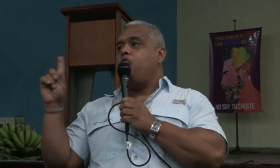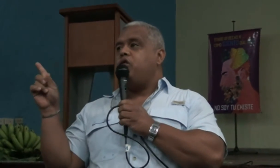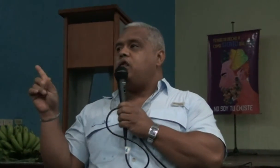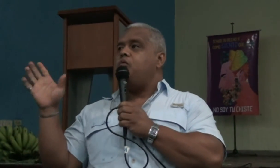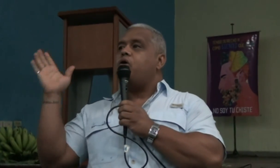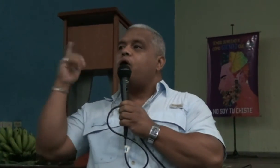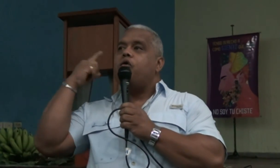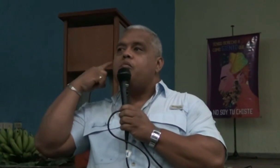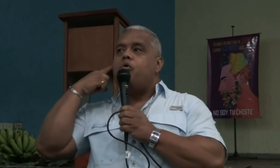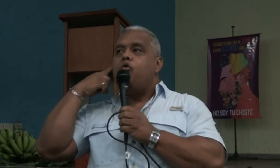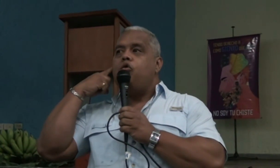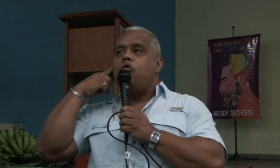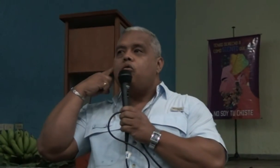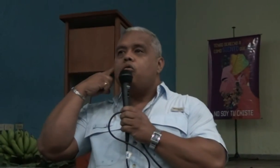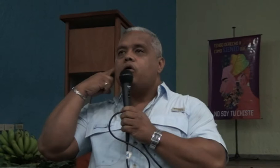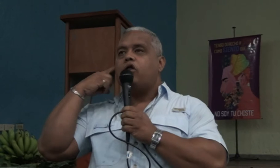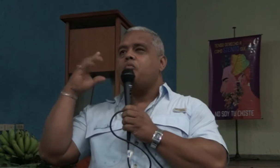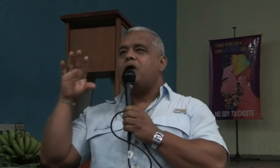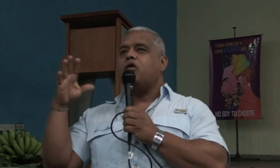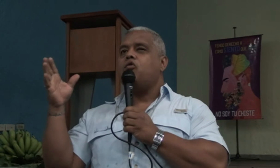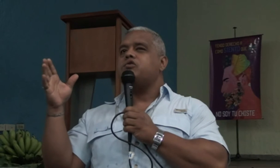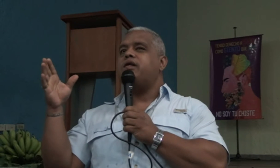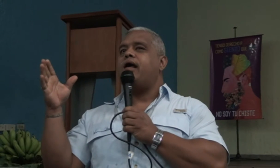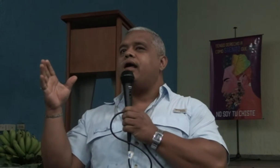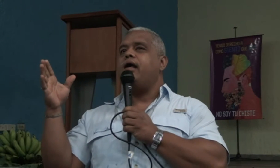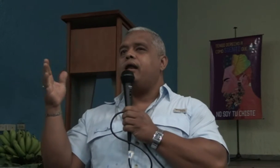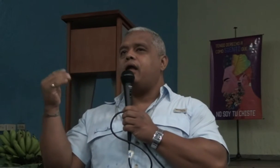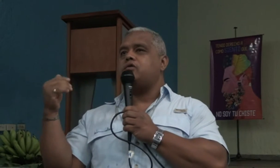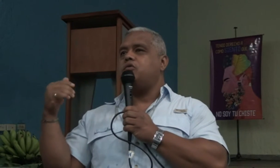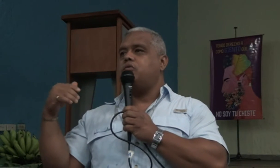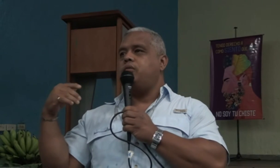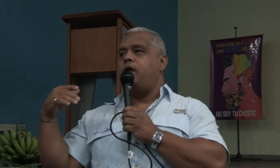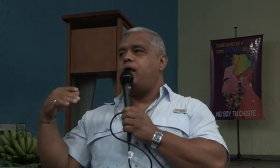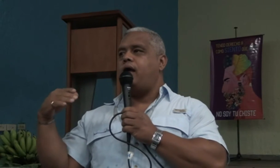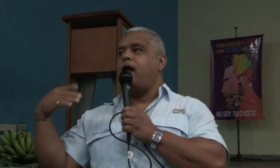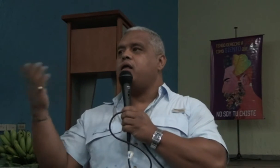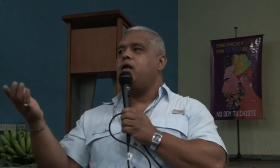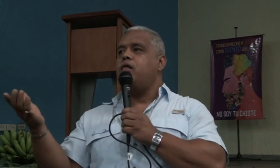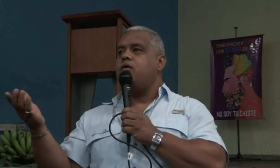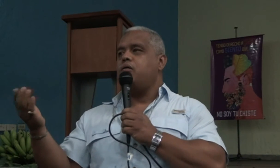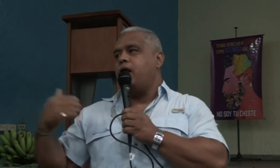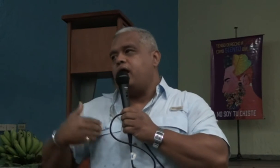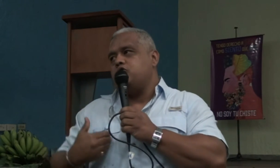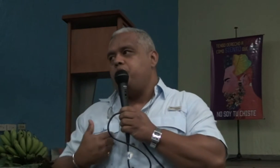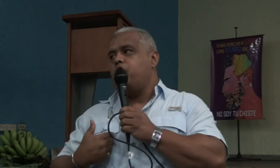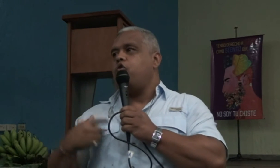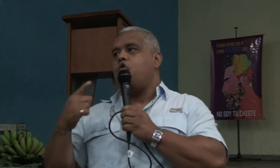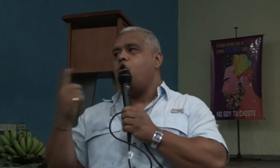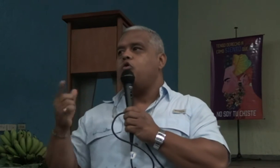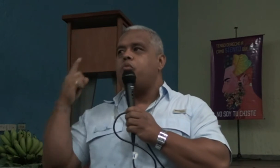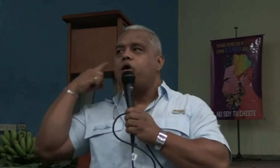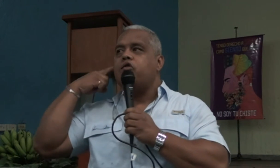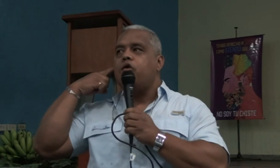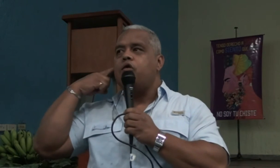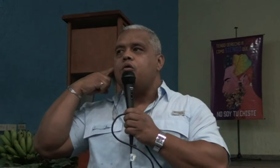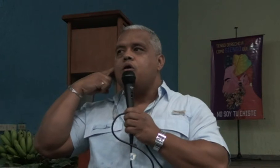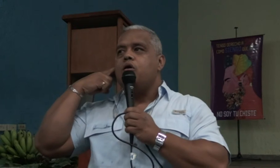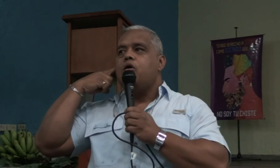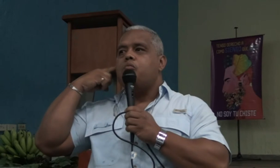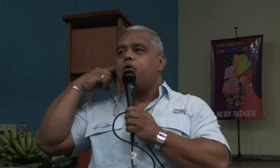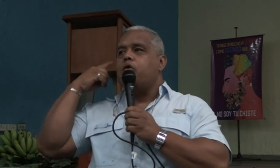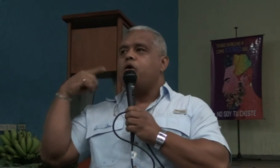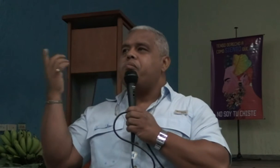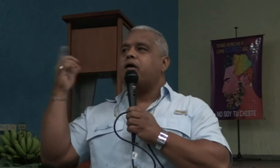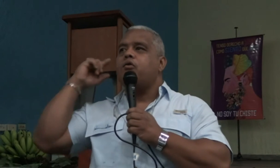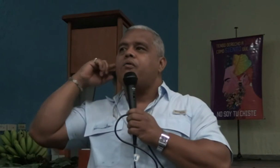monoauditivo que oyen por uno. Esto más que no se da en caso de adquirida. En el caso mío yo no oigo por este oído,